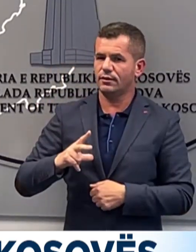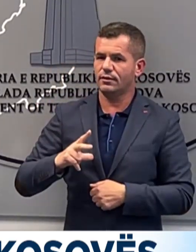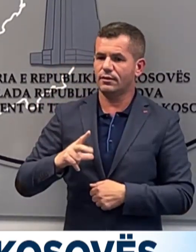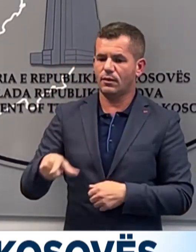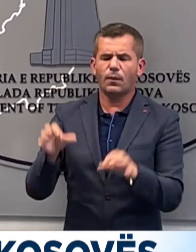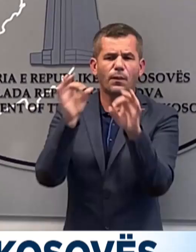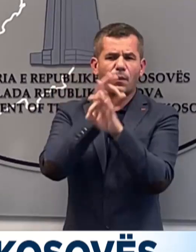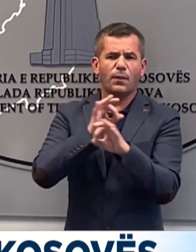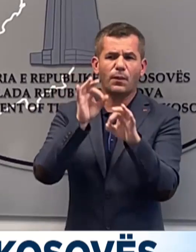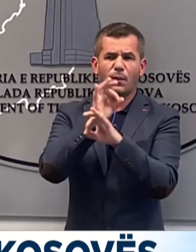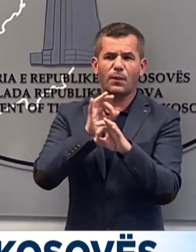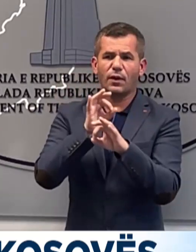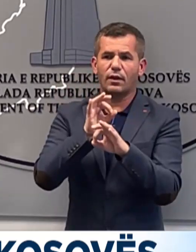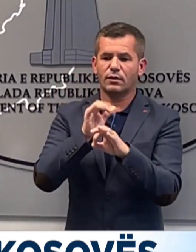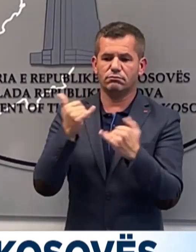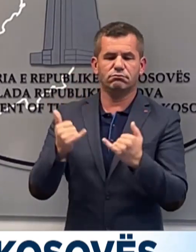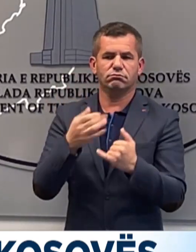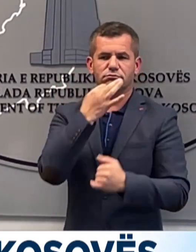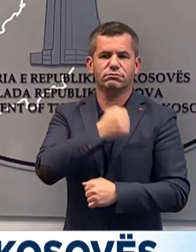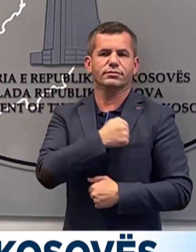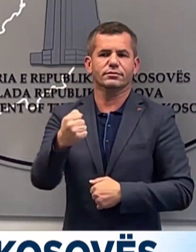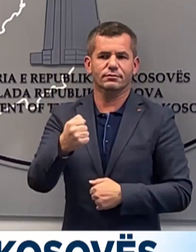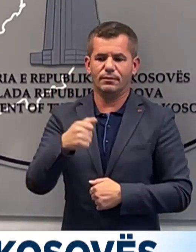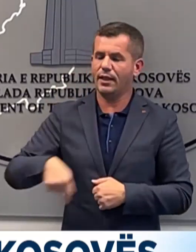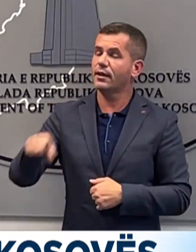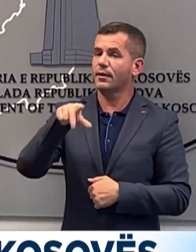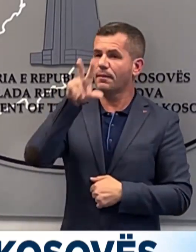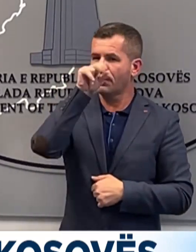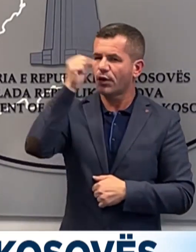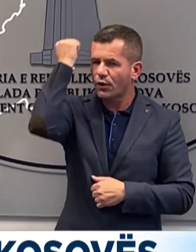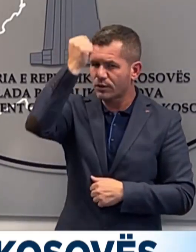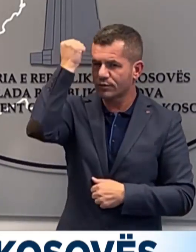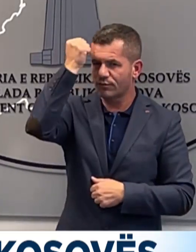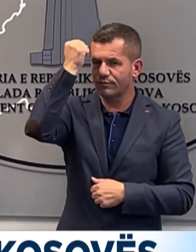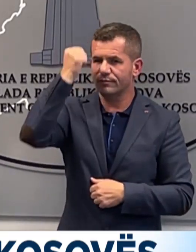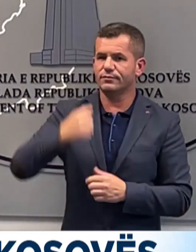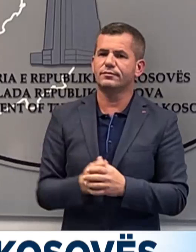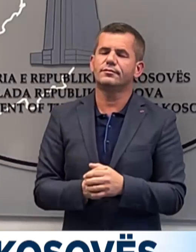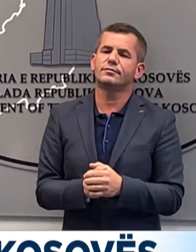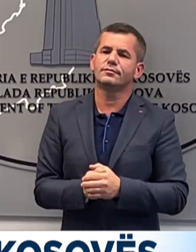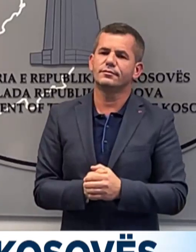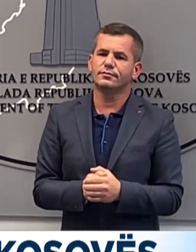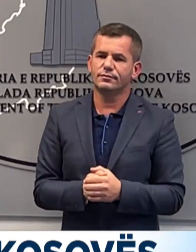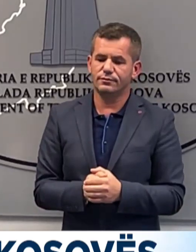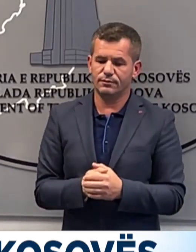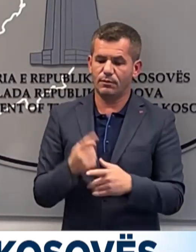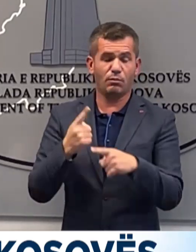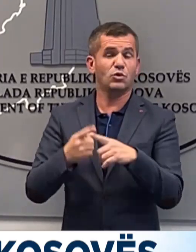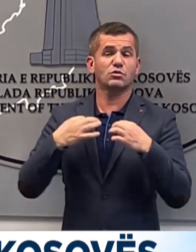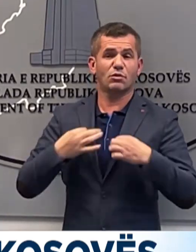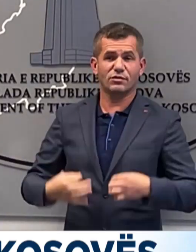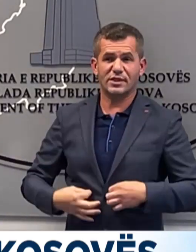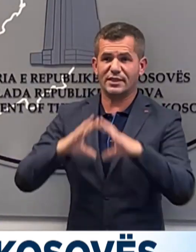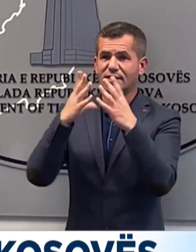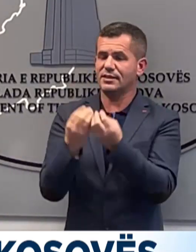kur s'ka qenë më i lartë morali i pjestarve të policistë Kosovës, e profesionalizmi